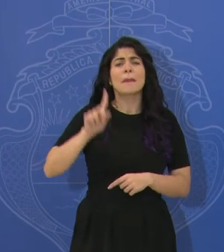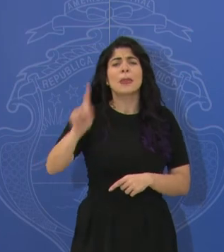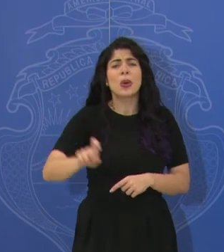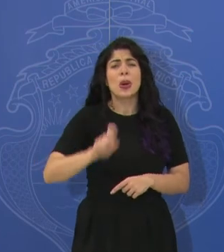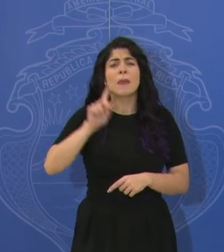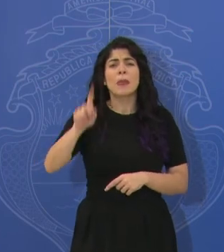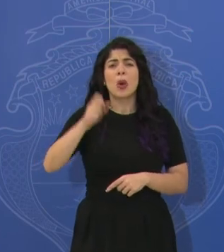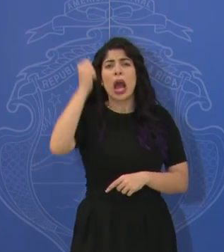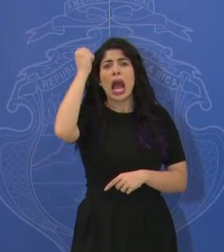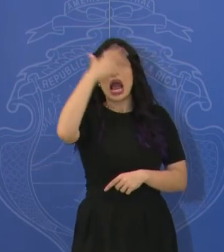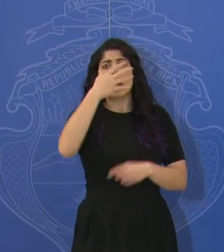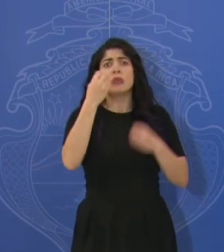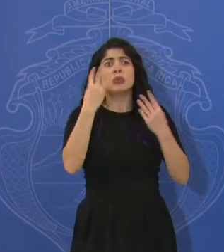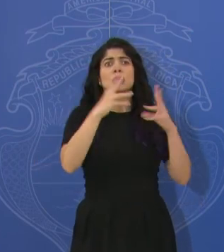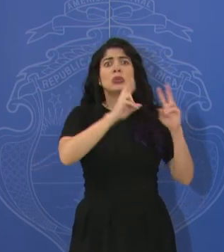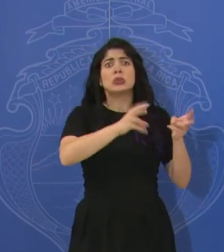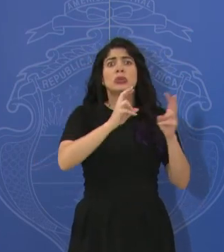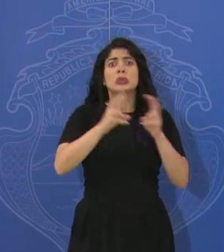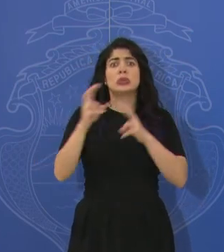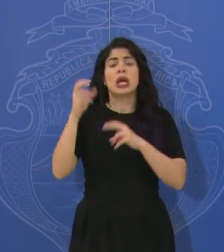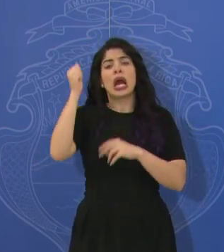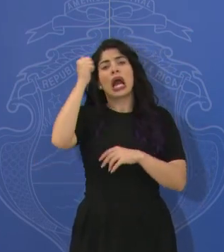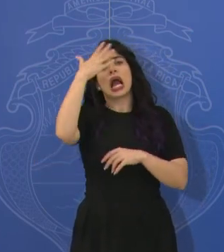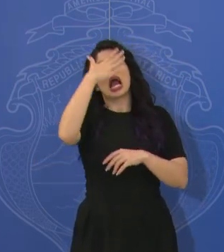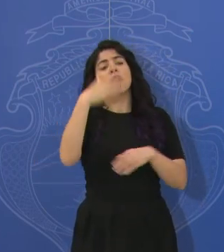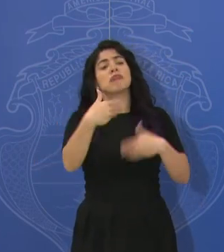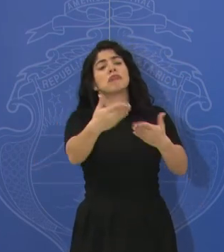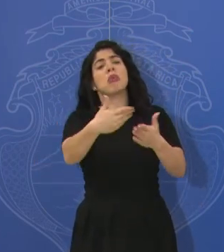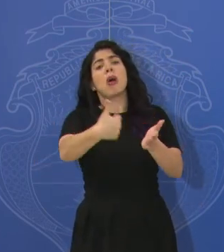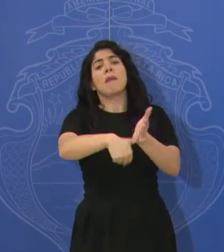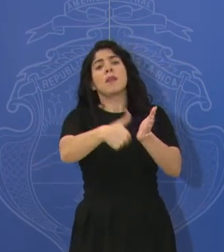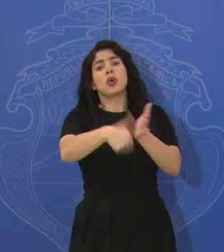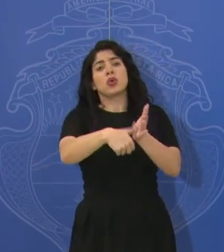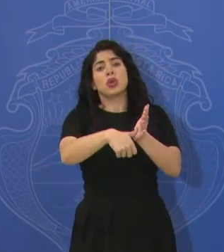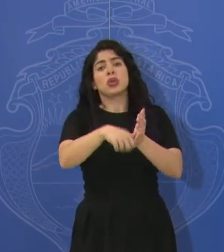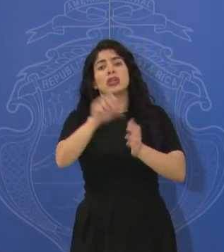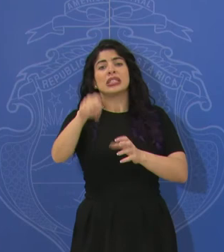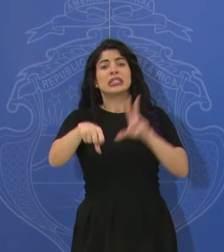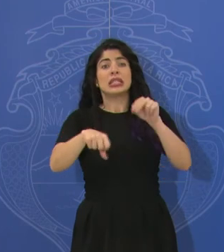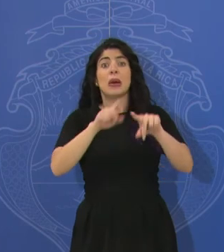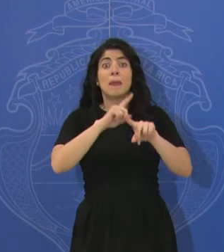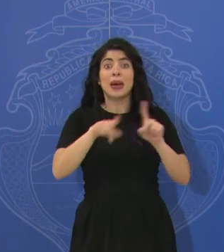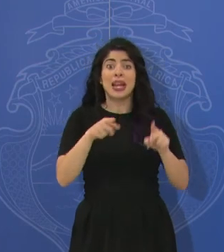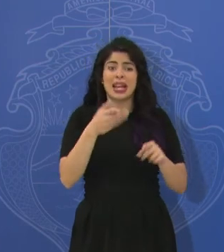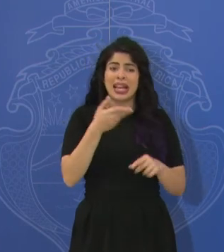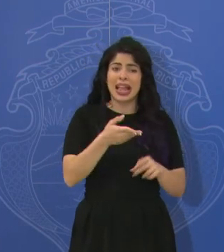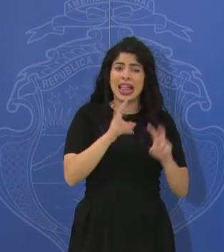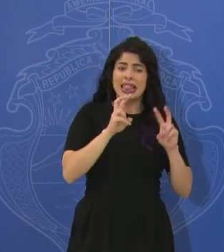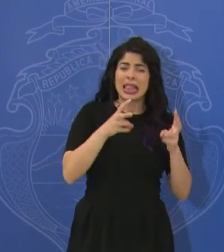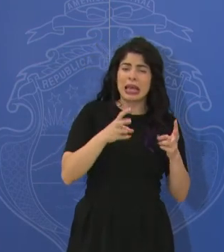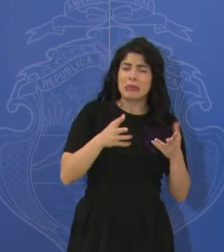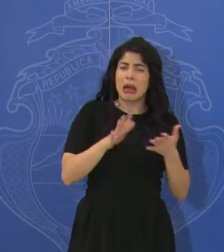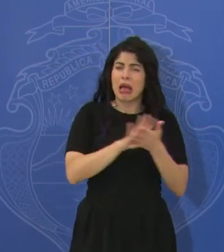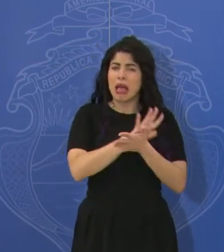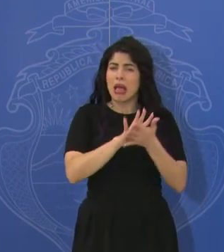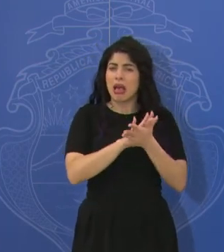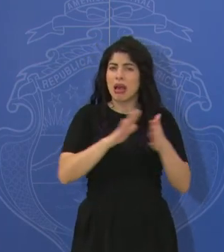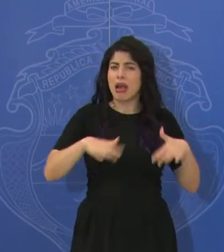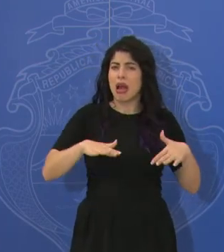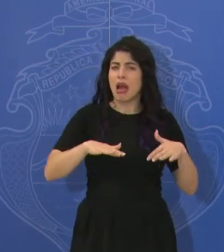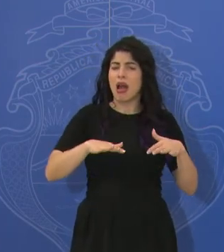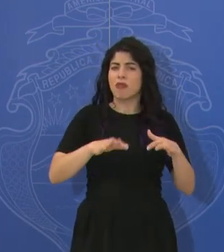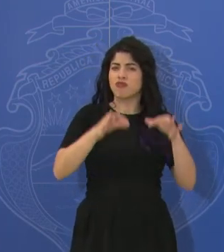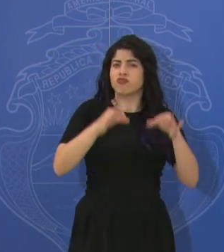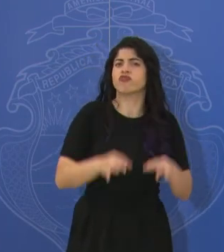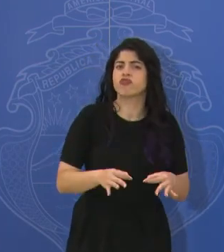a don Carlos de muchas cosas, don Carlos sometió a votación definitiva, ¿le parece sí o no?, pero de este tema parece como que no quedó tan establecido,